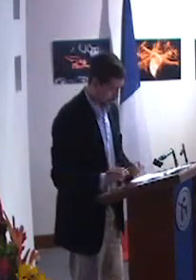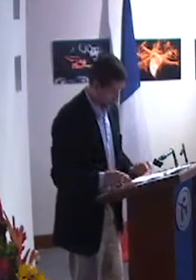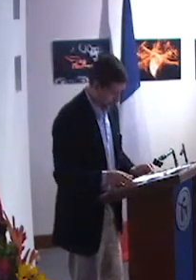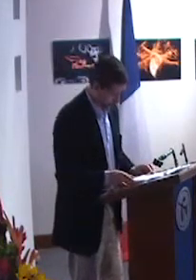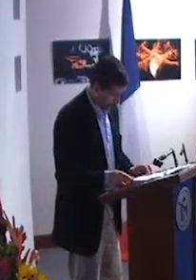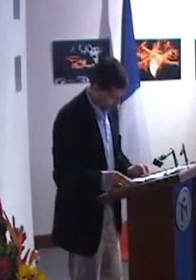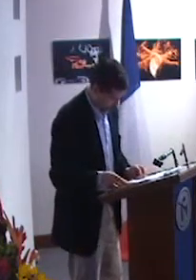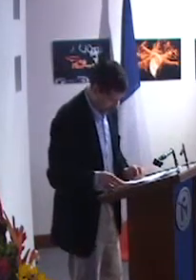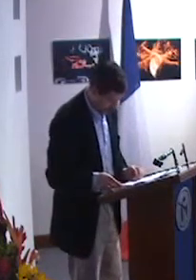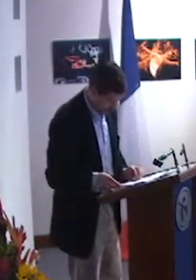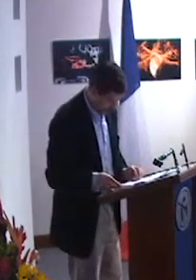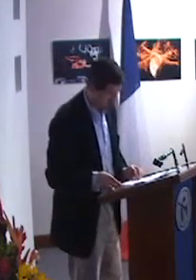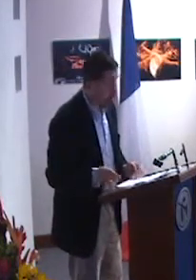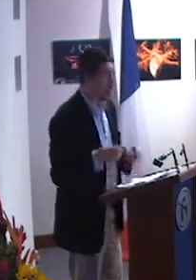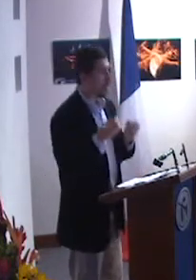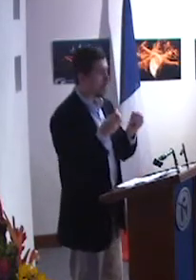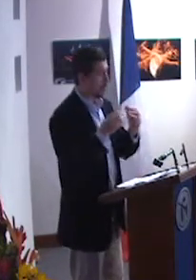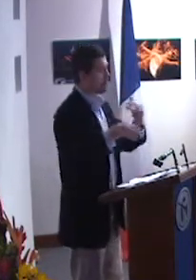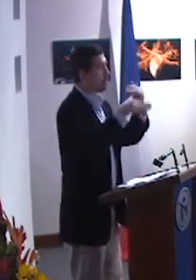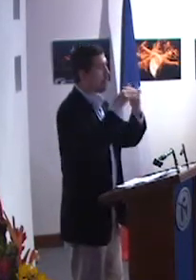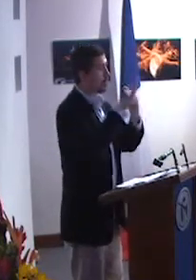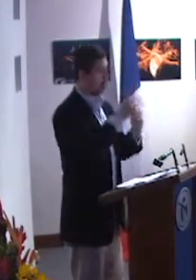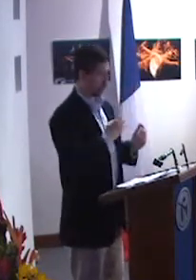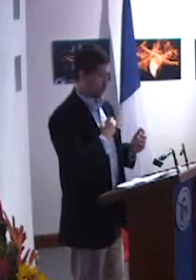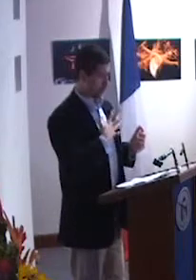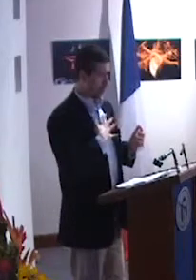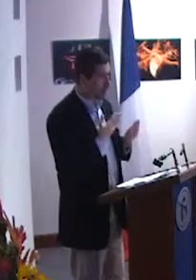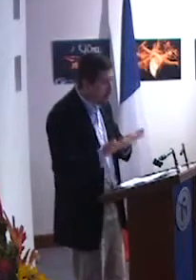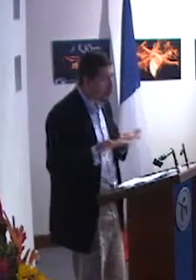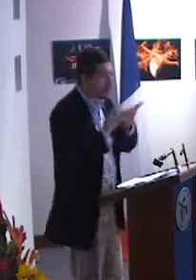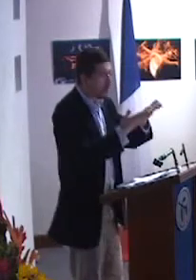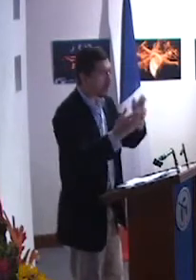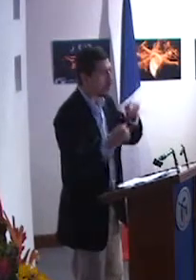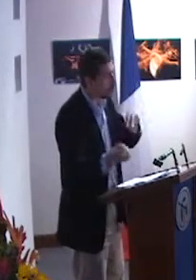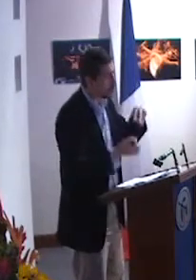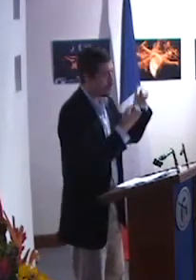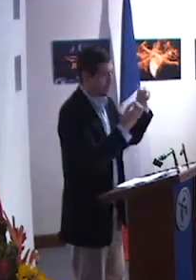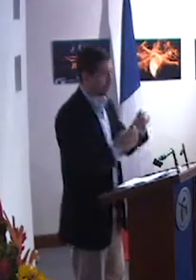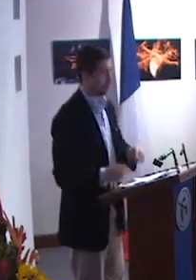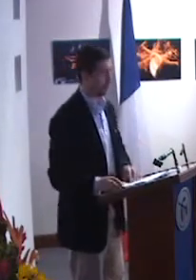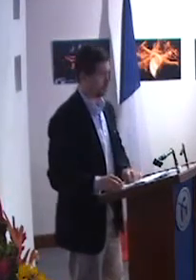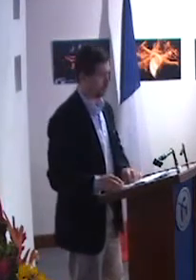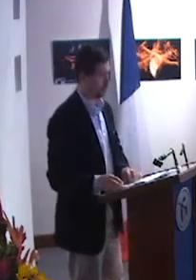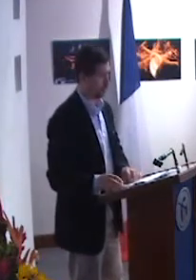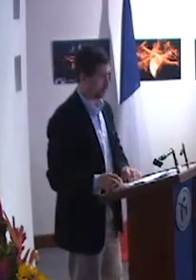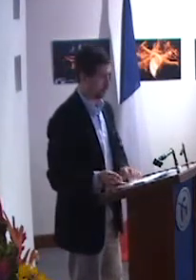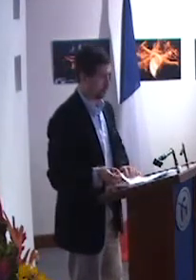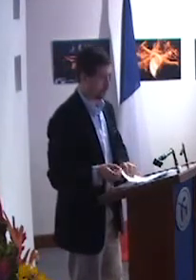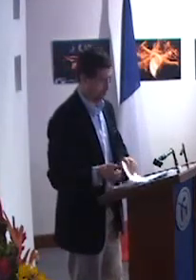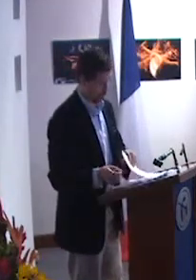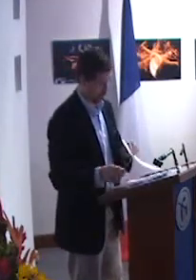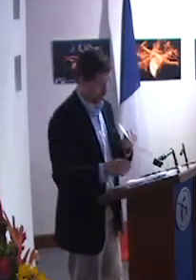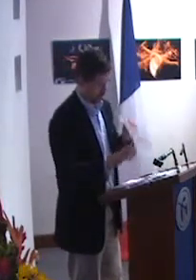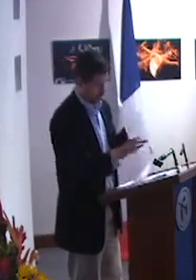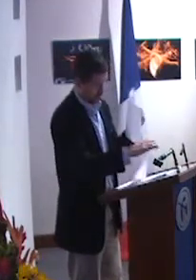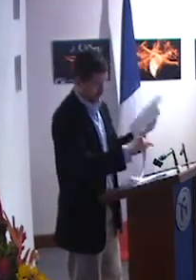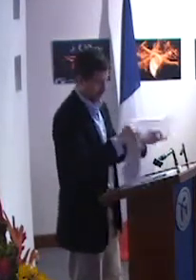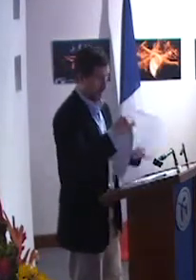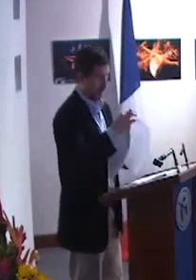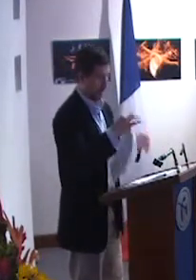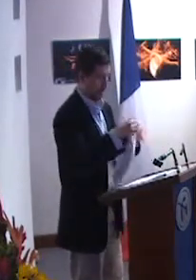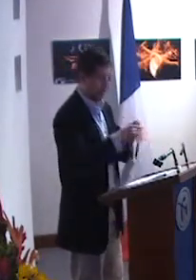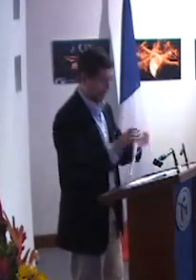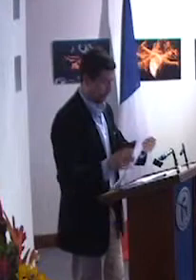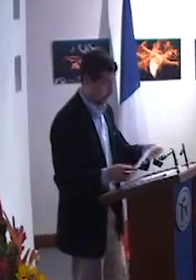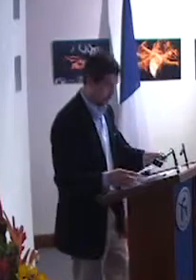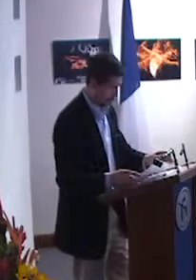para la educación de las personas en situación de discapacidad. Y claro está, también darles una igualdad a todas las personas en cuanto a la